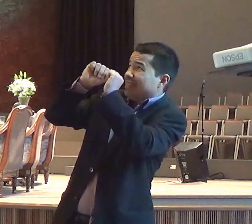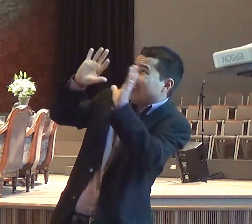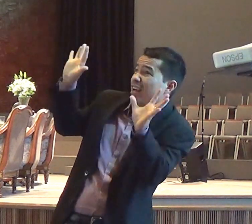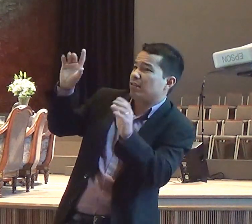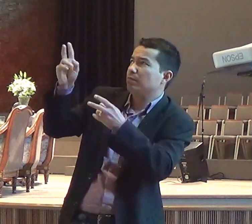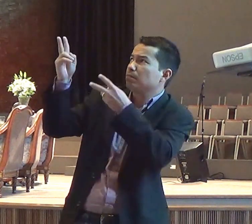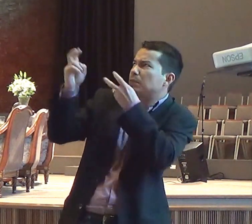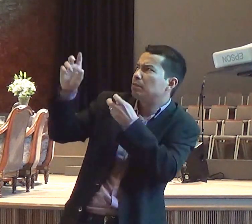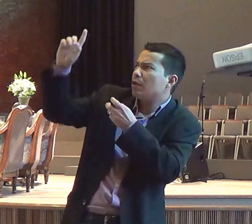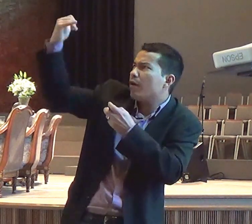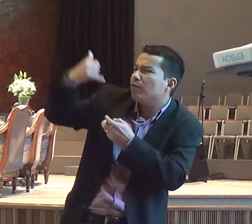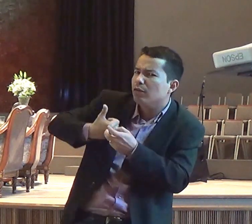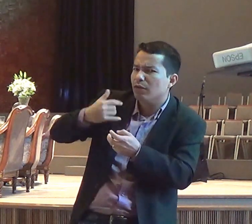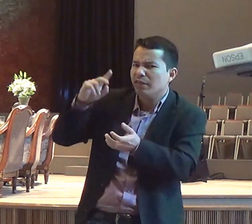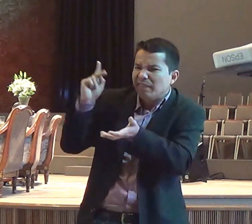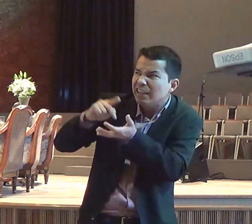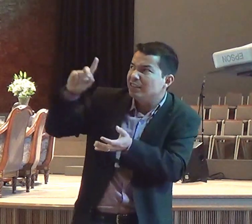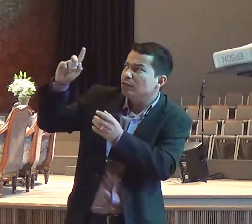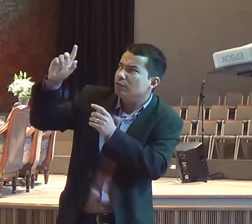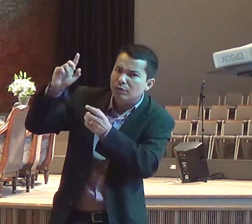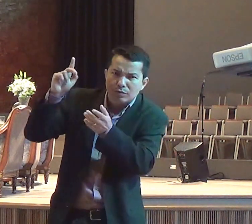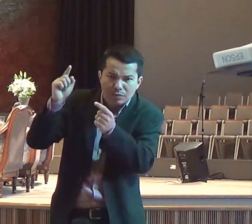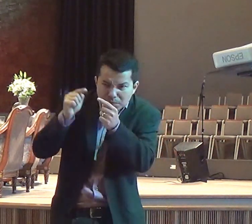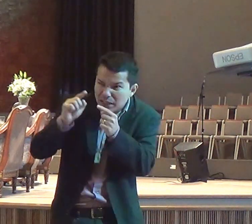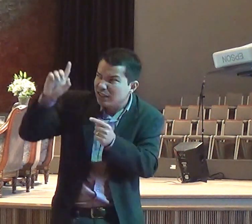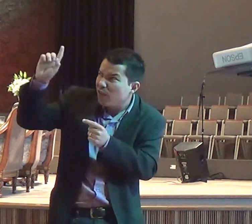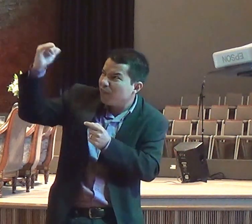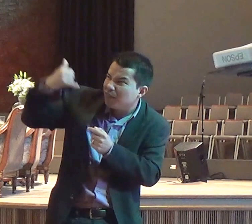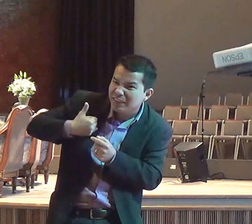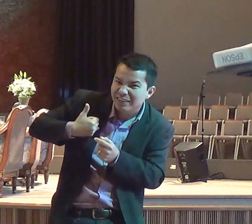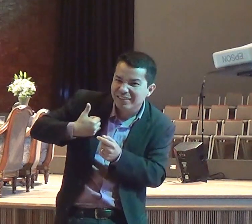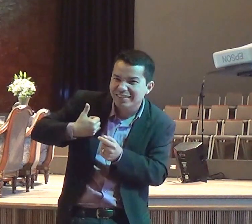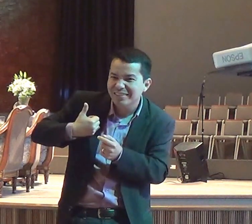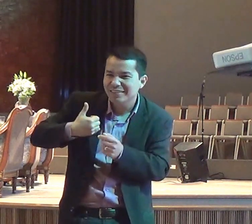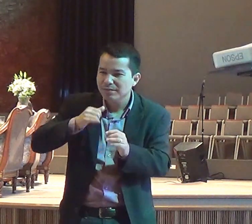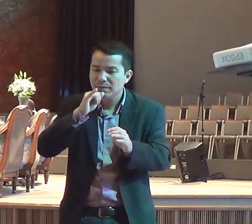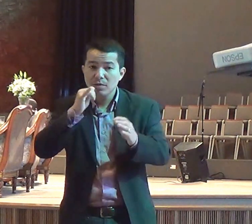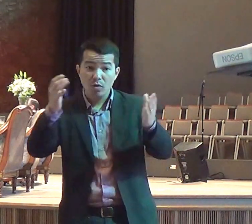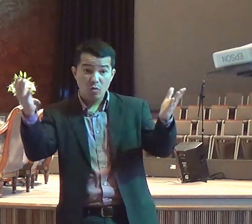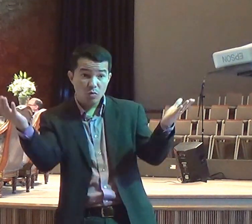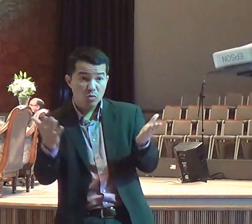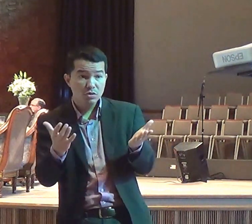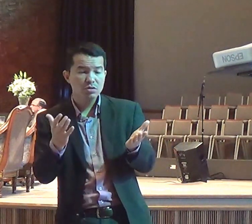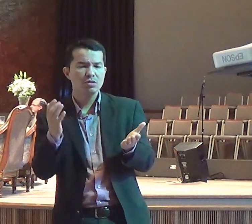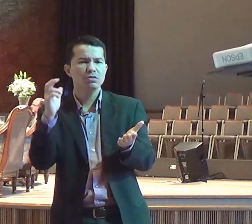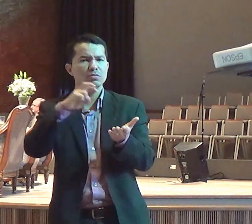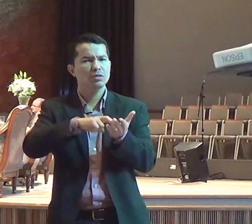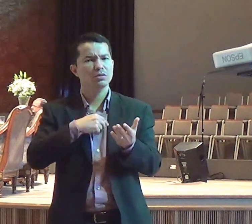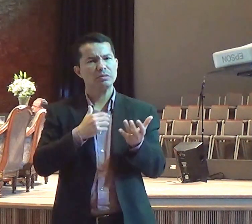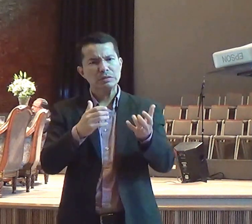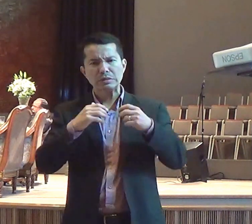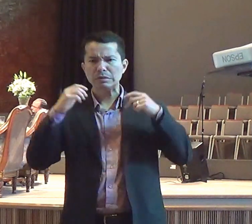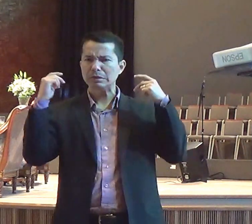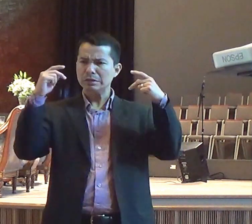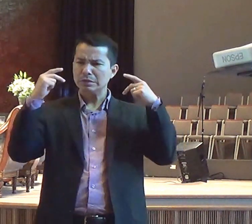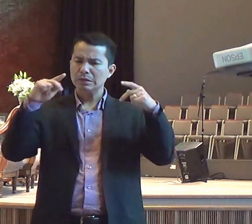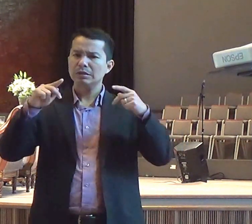está falando? Então vamos começar hoje com essa pergunta, o que impede a gente ouvir o sussurro de Deus?